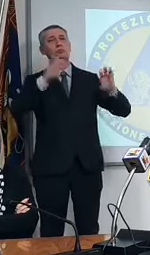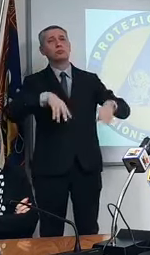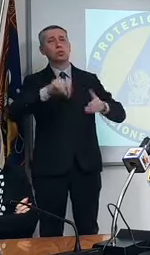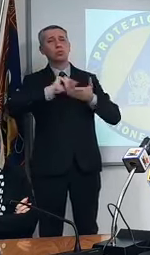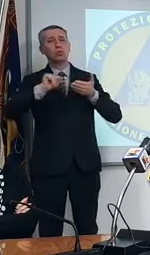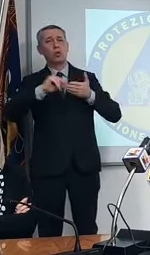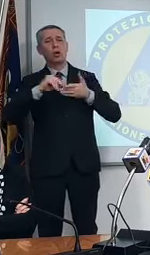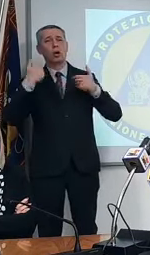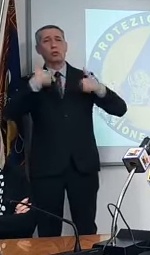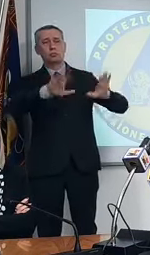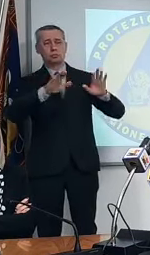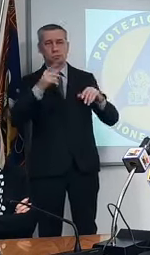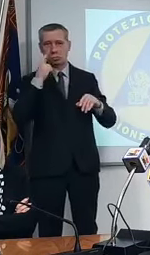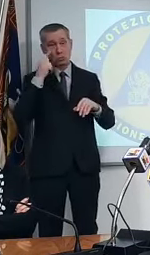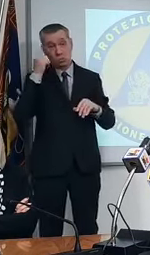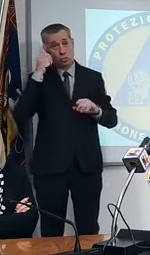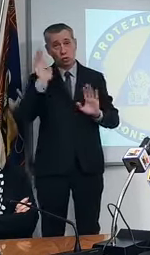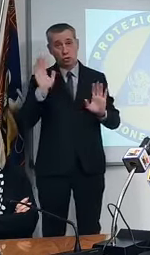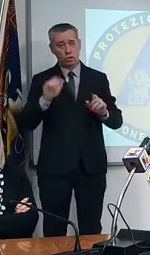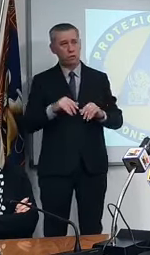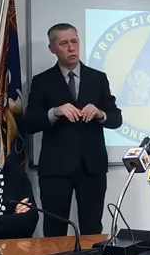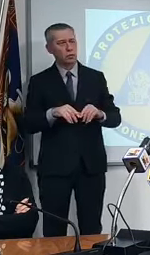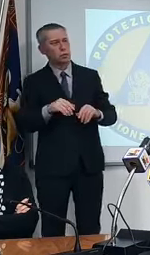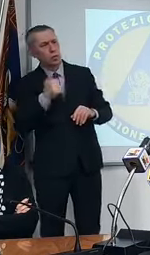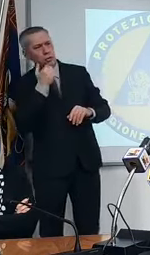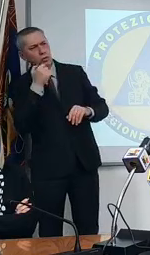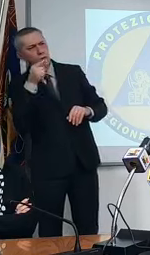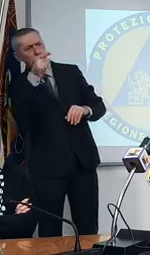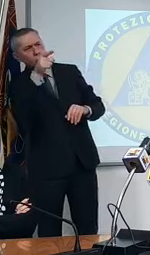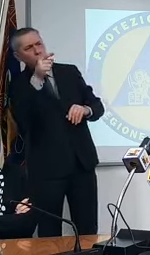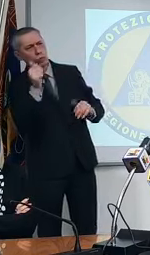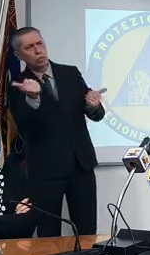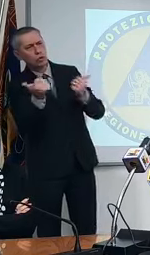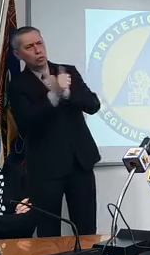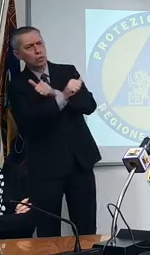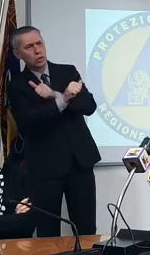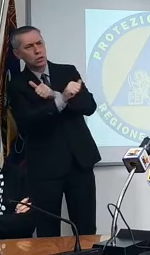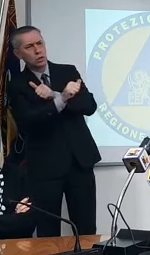grazie prego tu lo sostituisci la cava